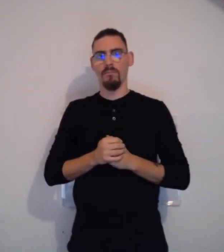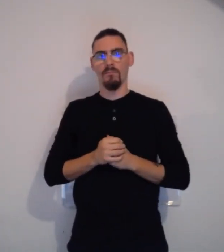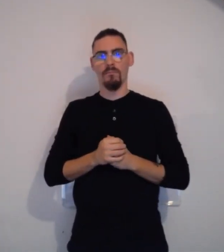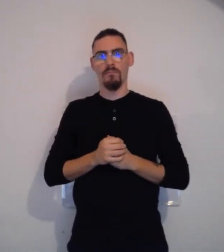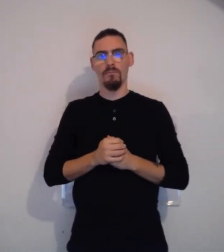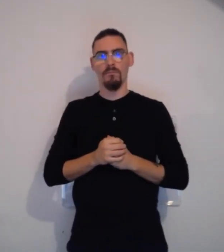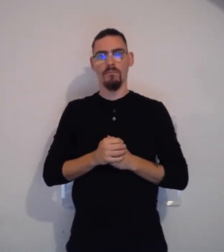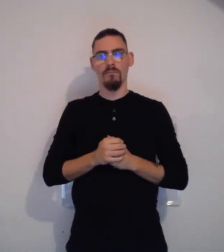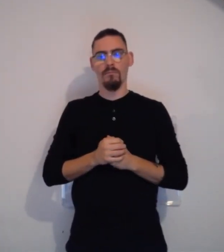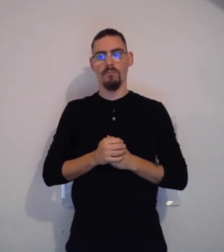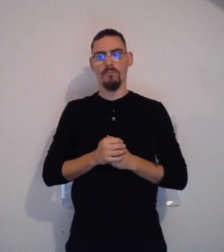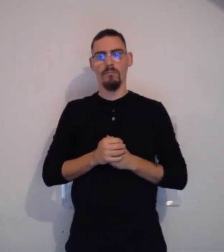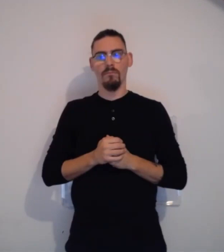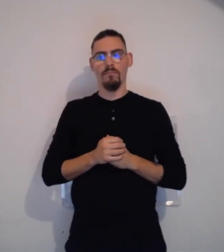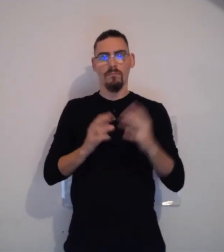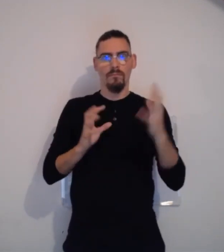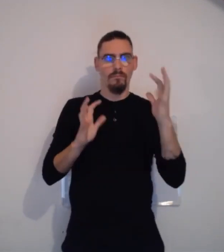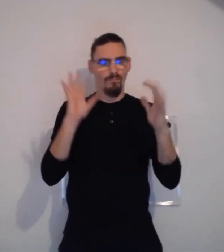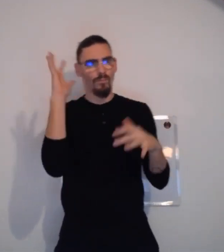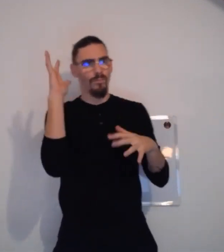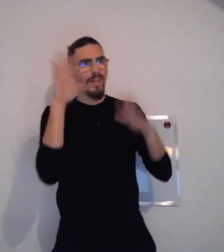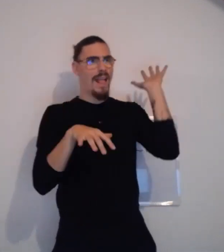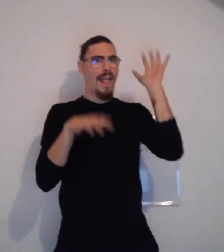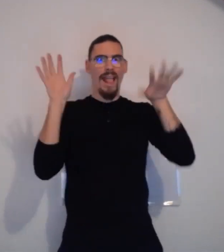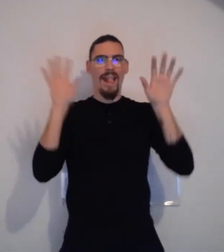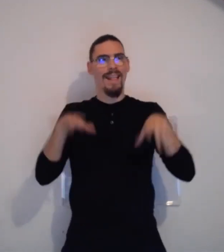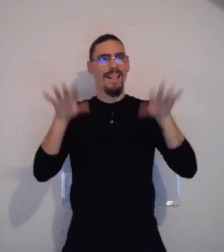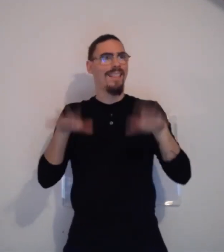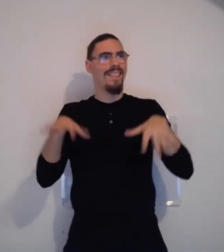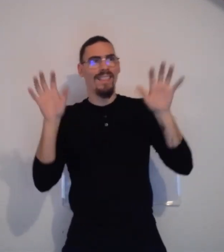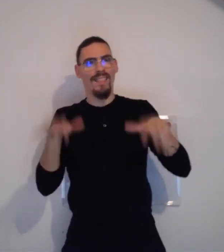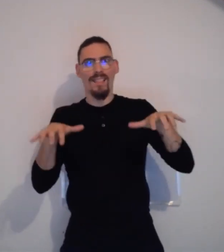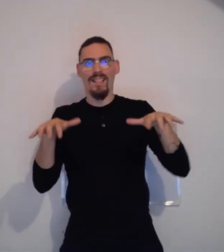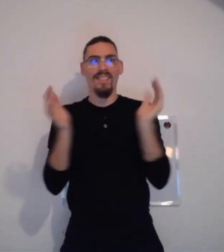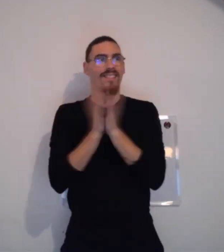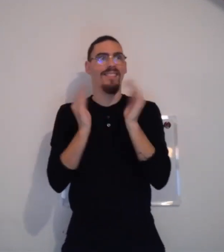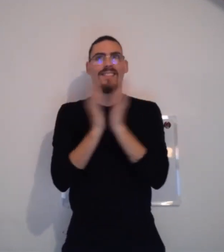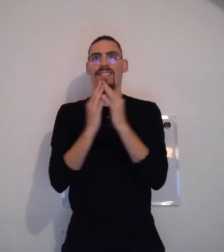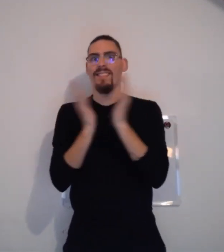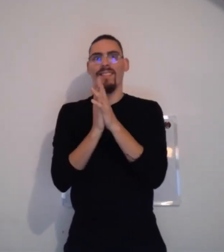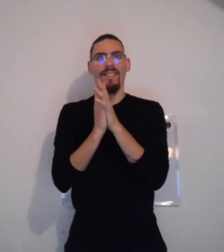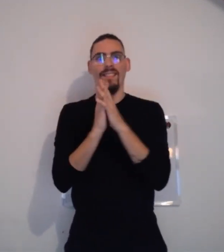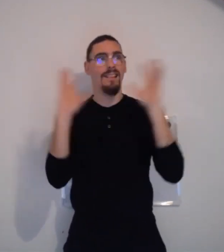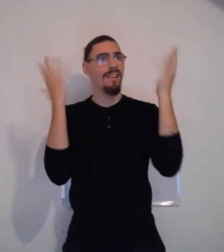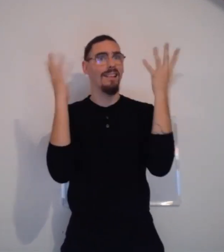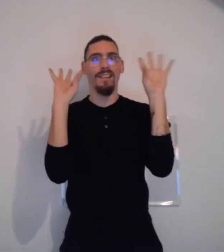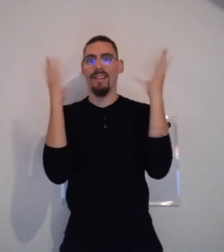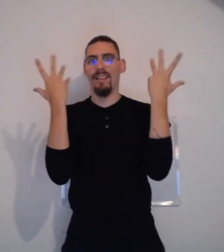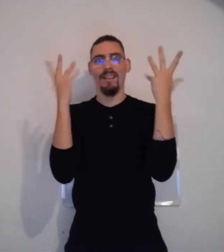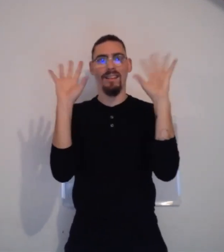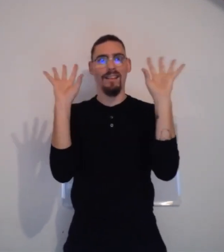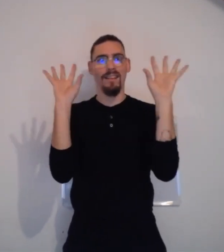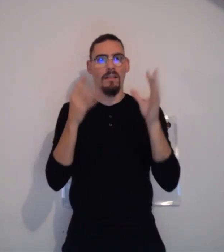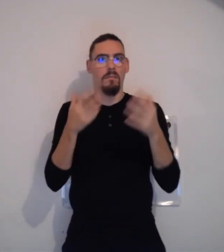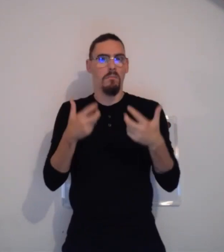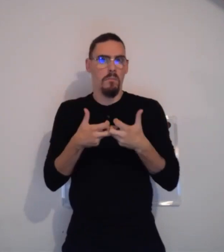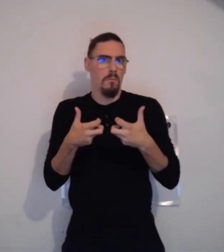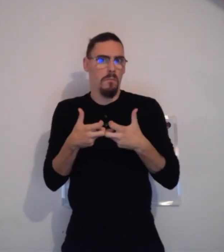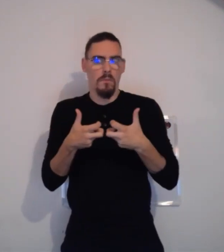Ils aperçoivent les choses autour d'eux. Ils vont bouger des mains, ils vont commencer à frapper des mains, à jouer